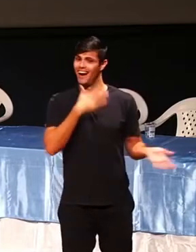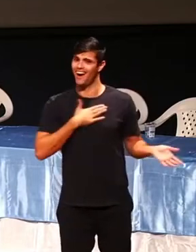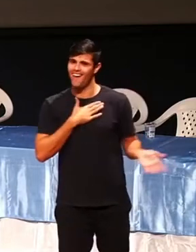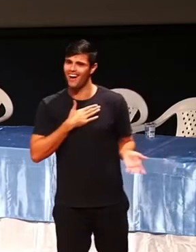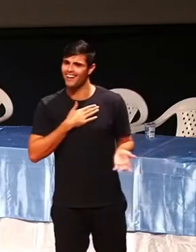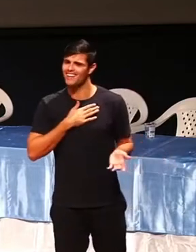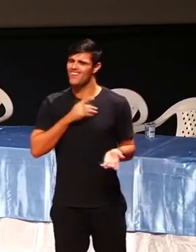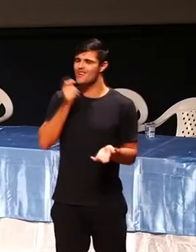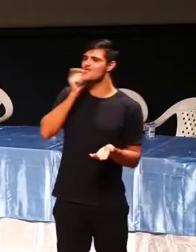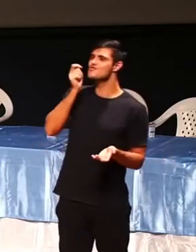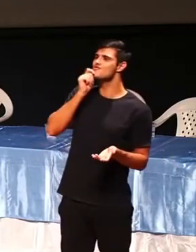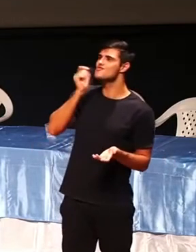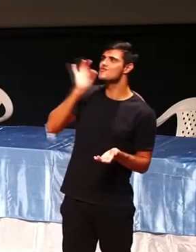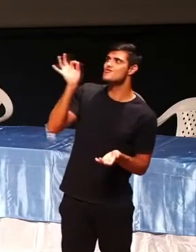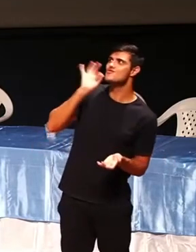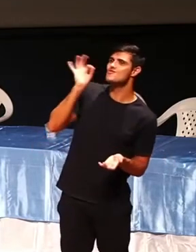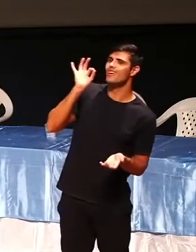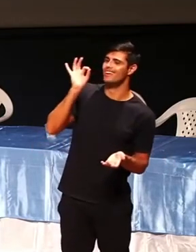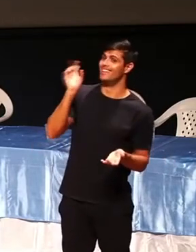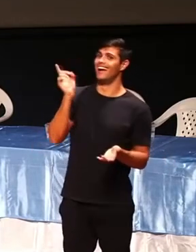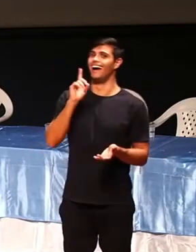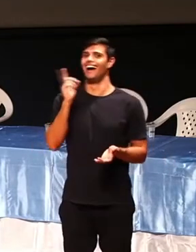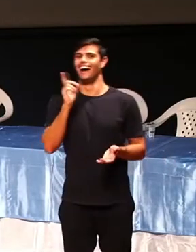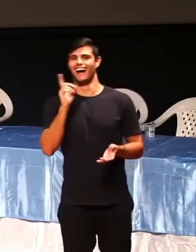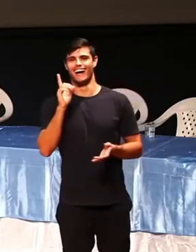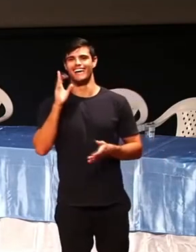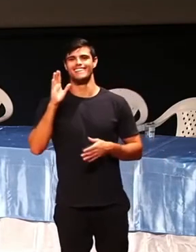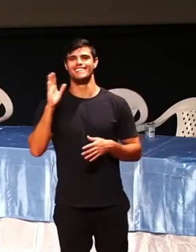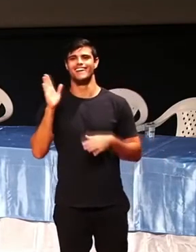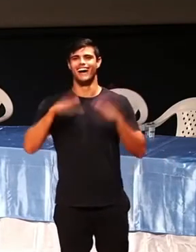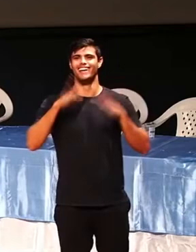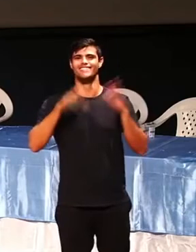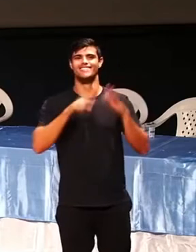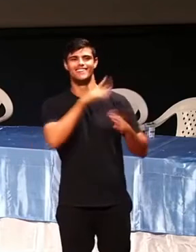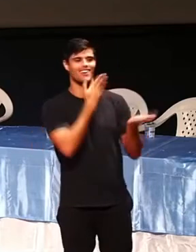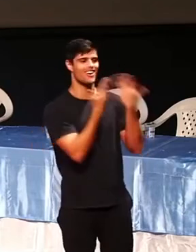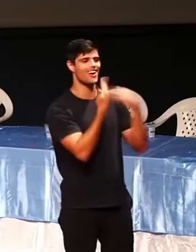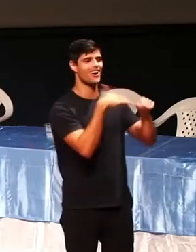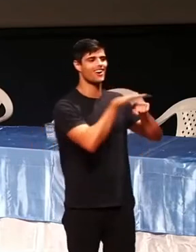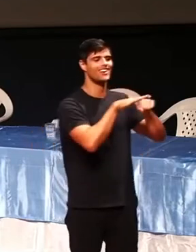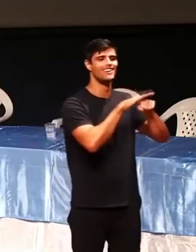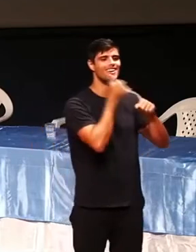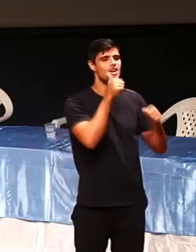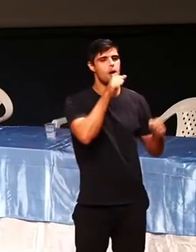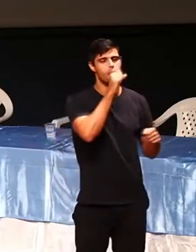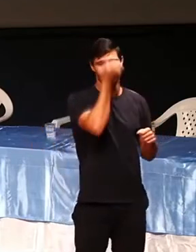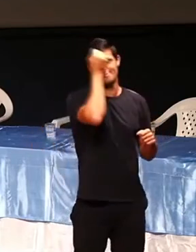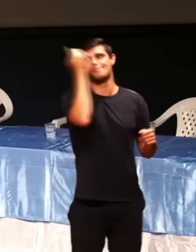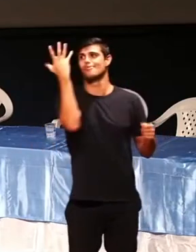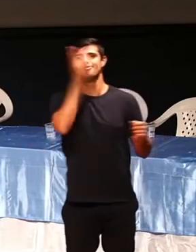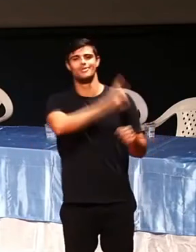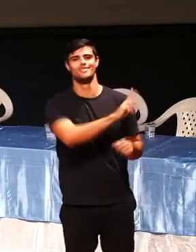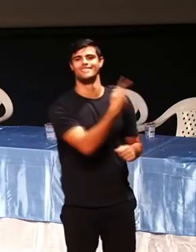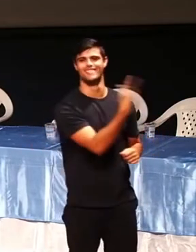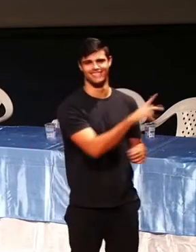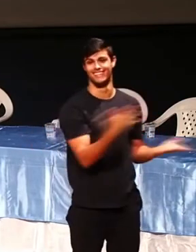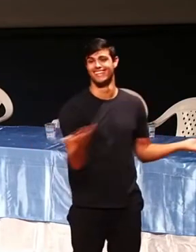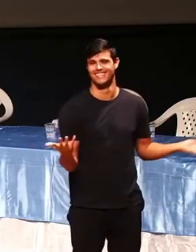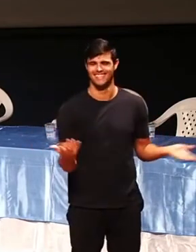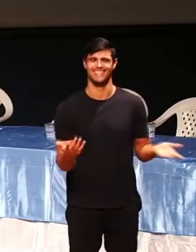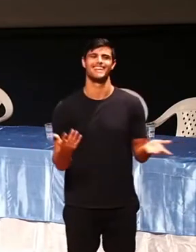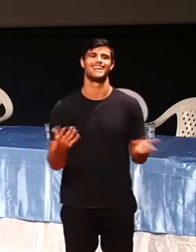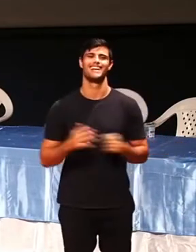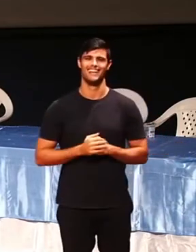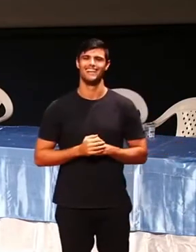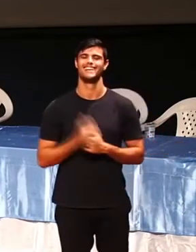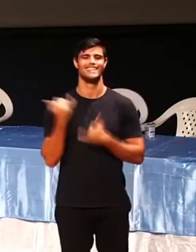Aí amanhã vai falar com os alunos, até esquece o nome dela, né? Veja bem, cada um tem sua maneira de se